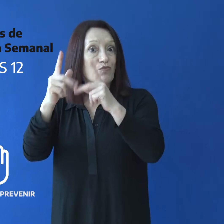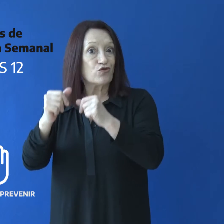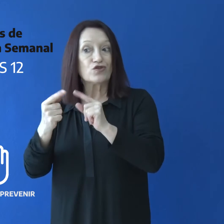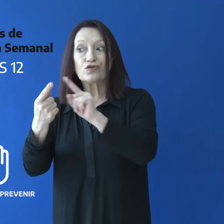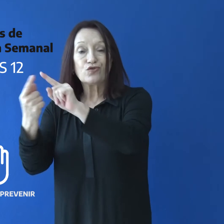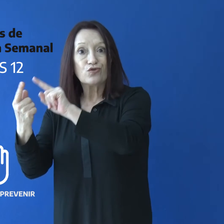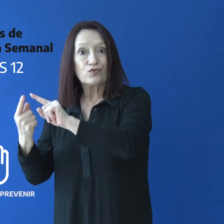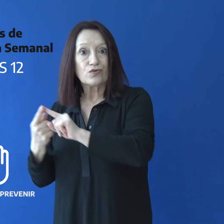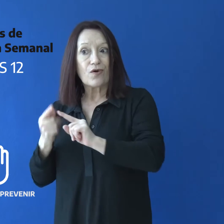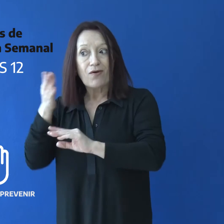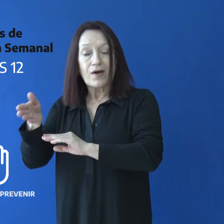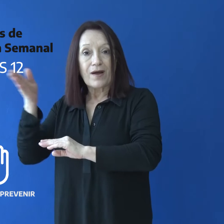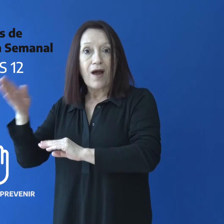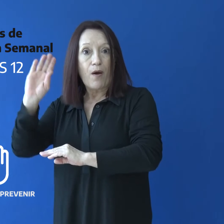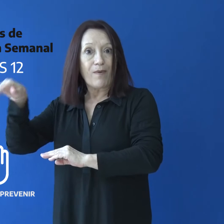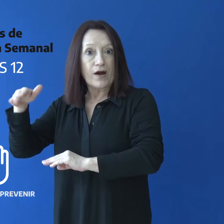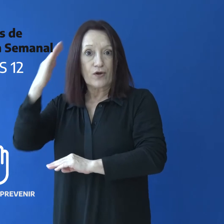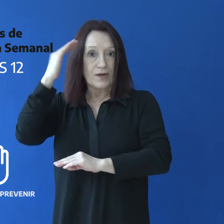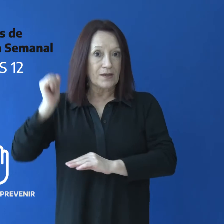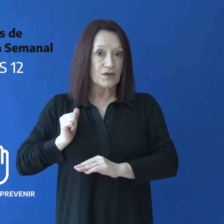Detectar en este barrio de la capital provincial.